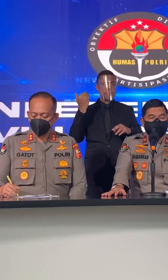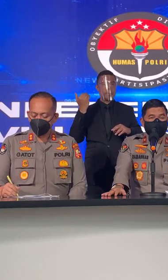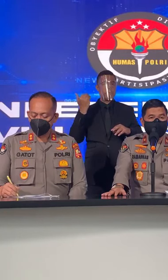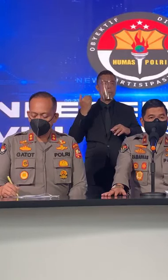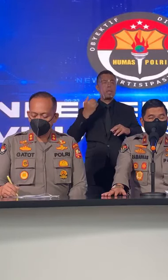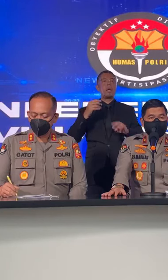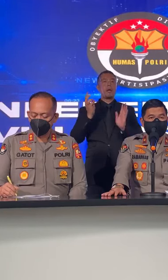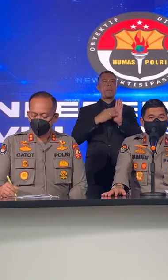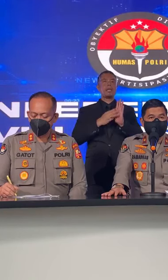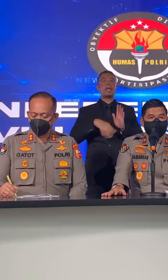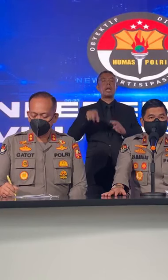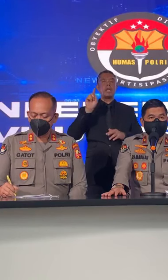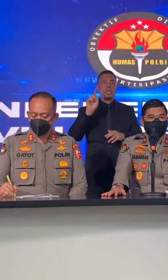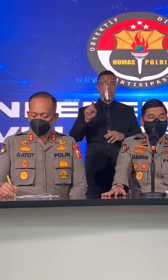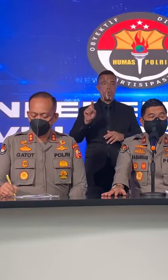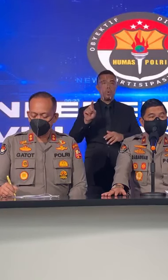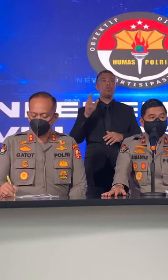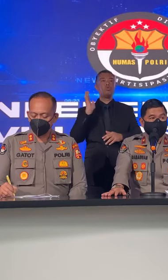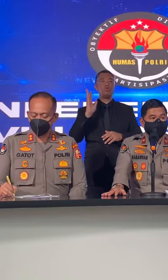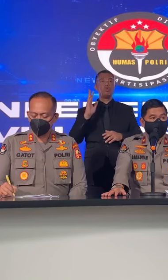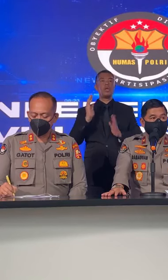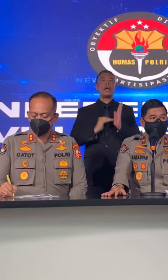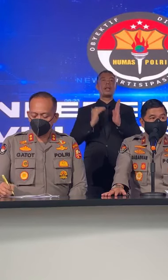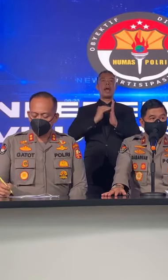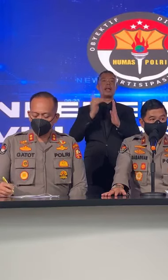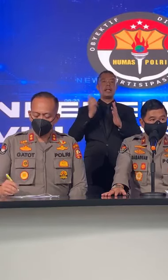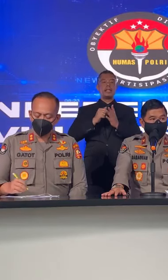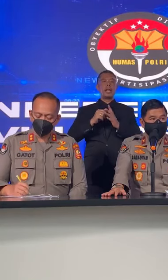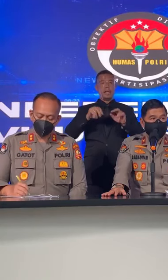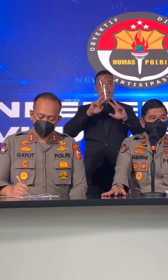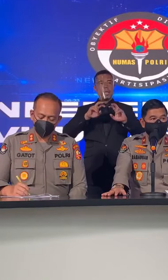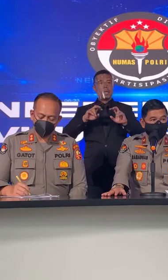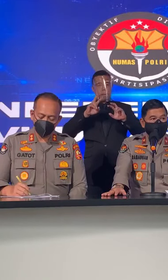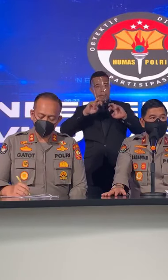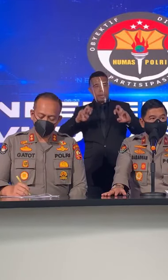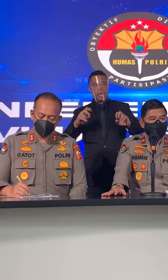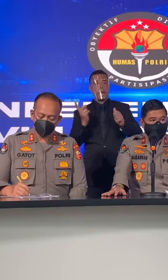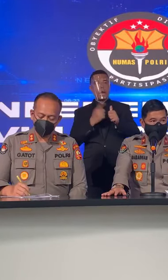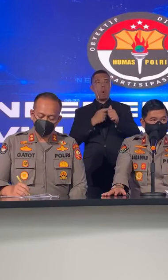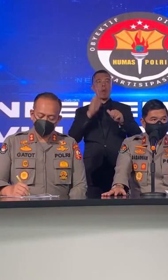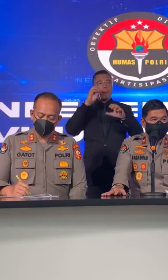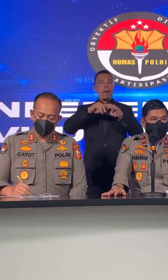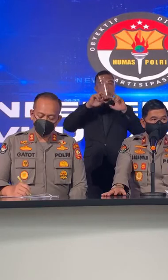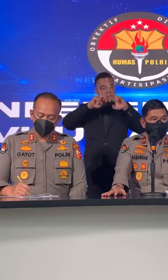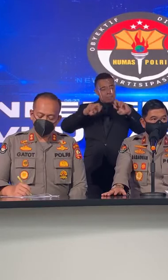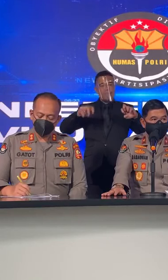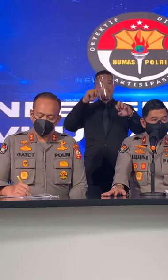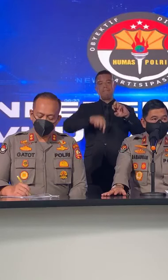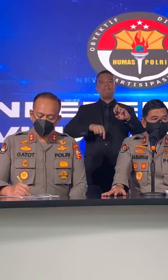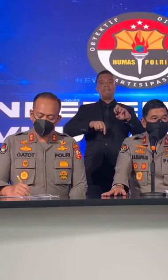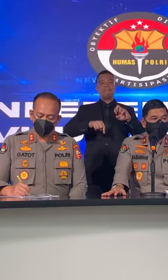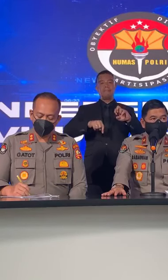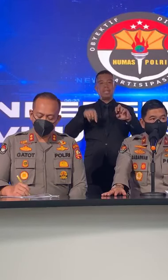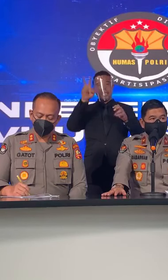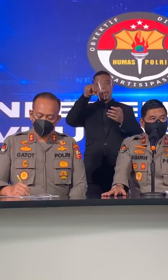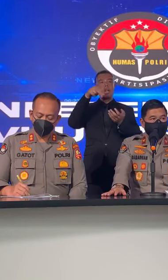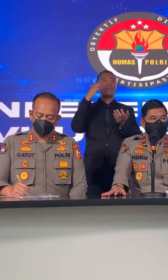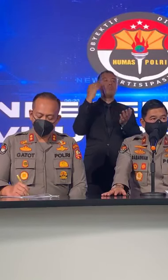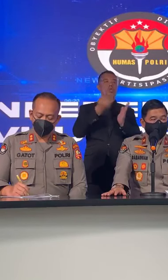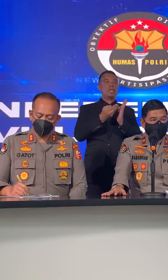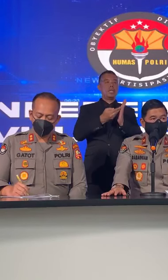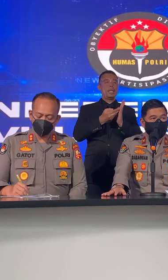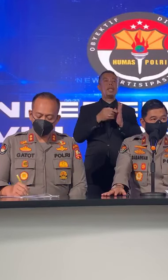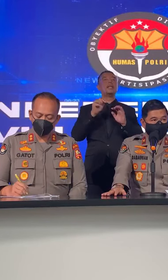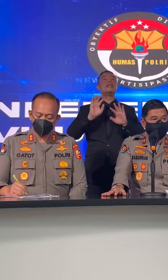Kasus Tersebut Sudah Ditingkatkan Dari Penyelidikan Kepenyelidikan Nantara Itu Yang